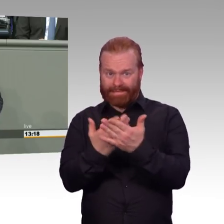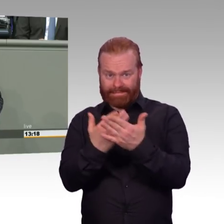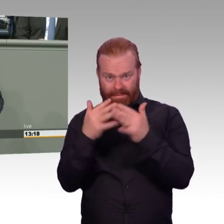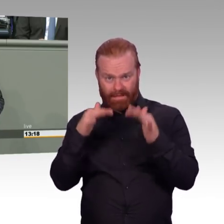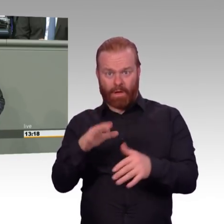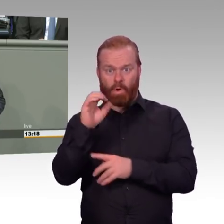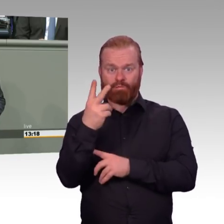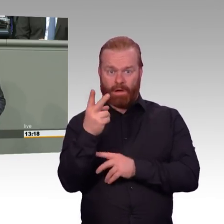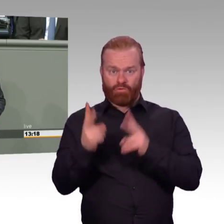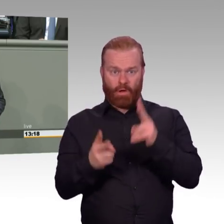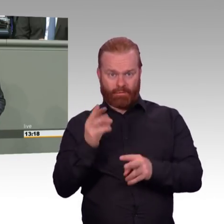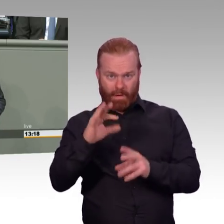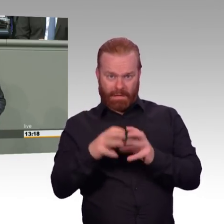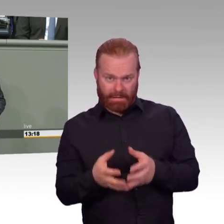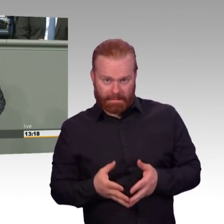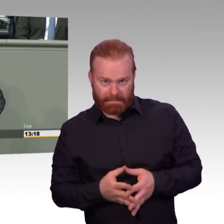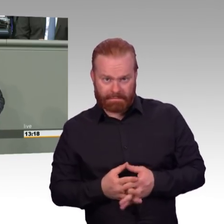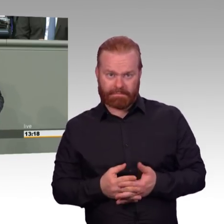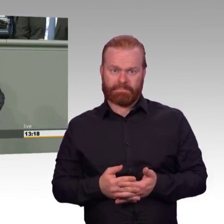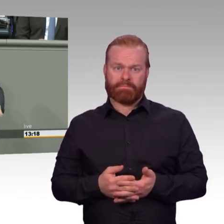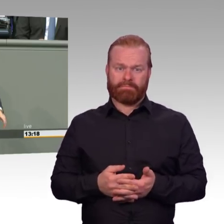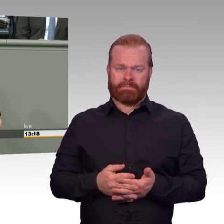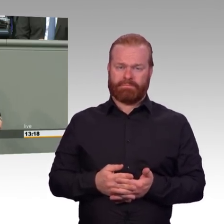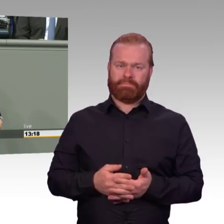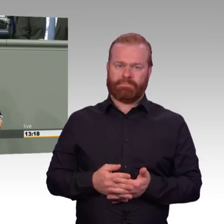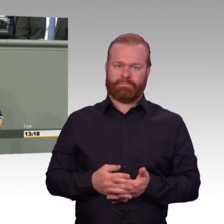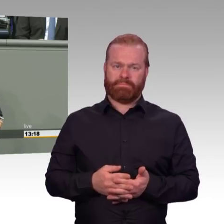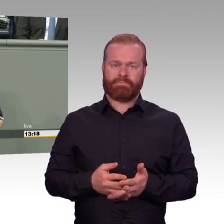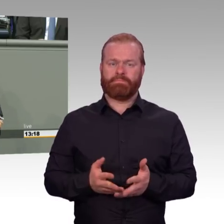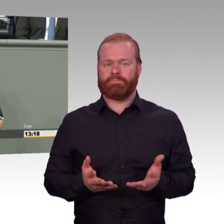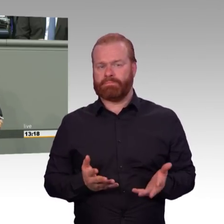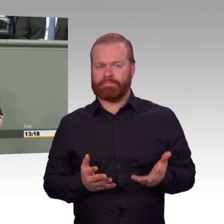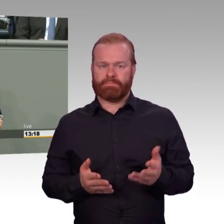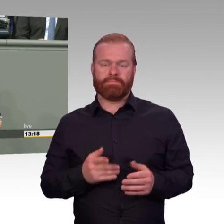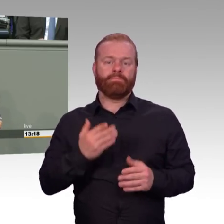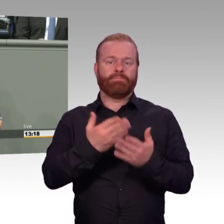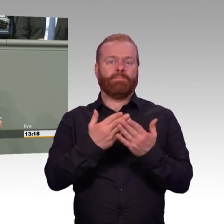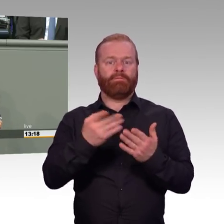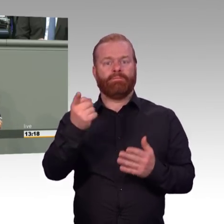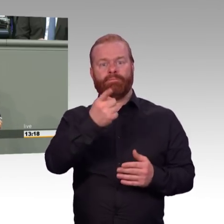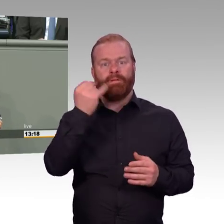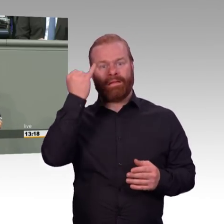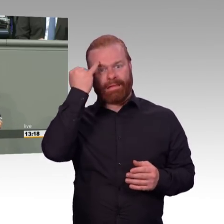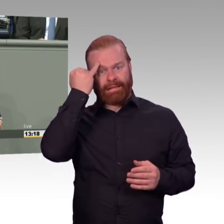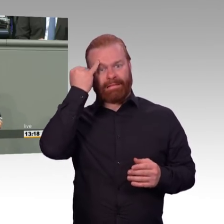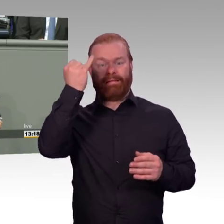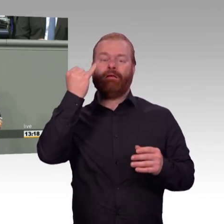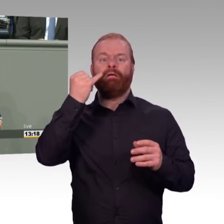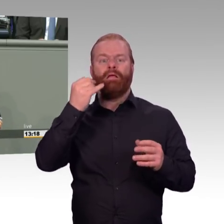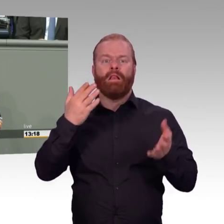Kohlekraftwerke rein rechnerisch maximal um 0,000284 Grad Celsius